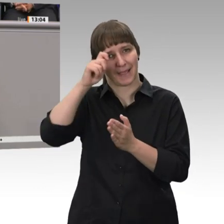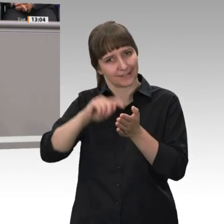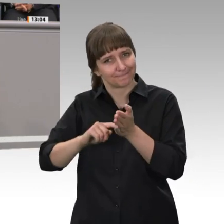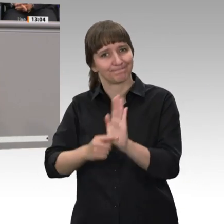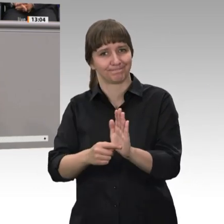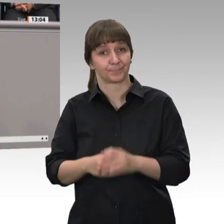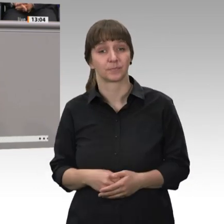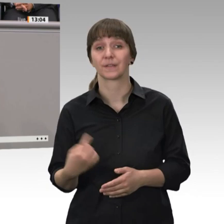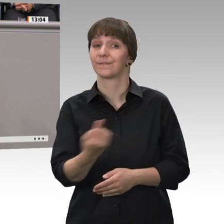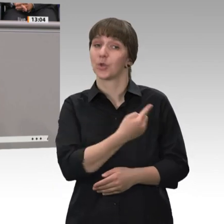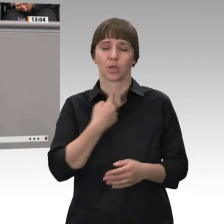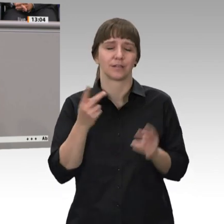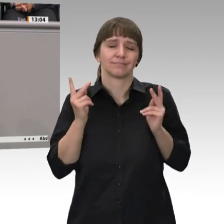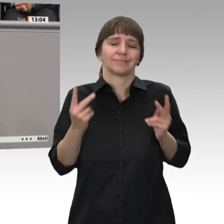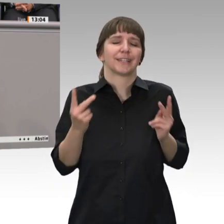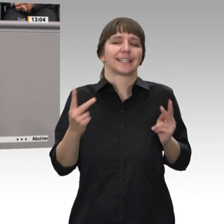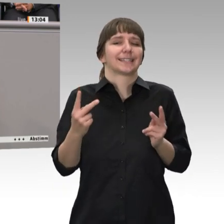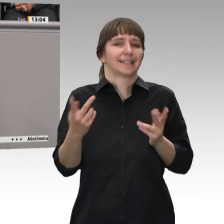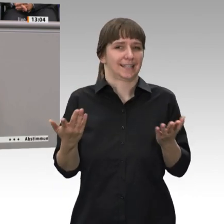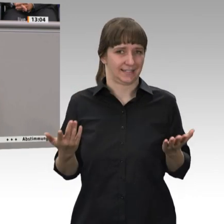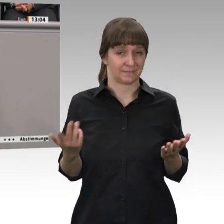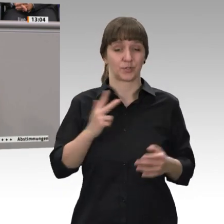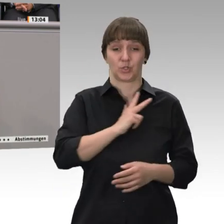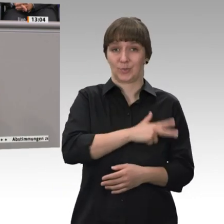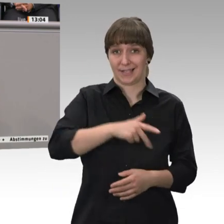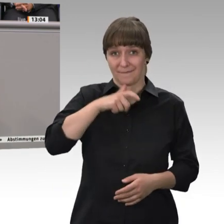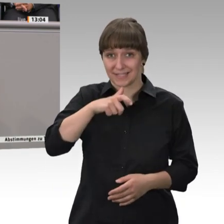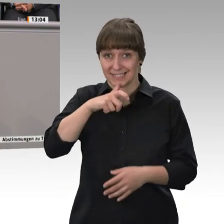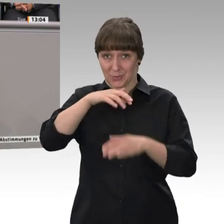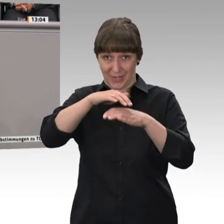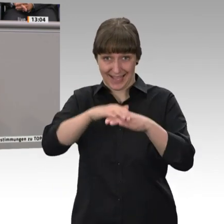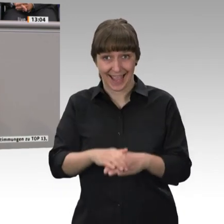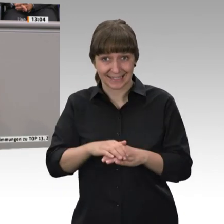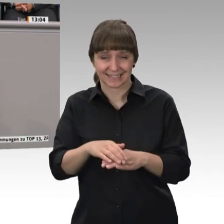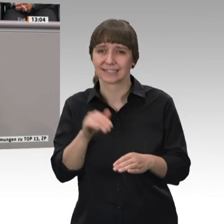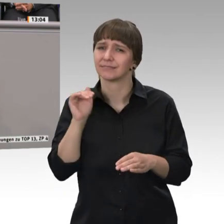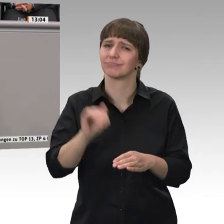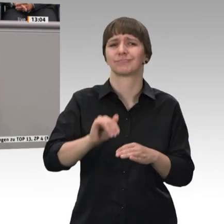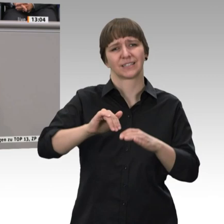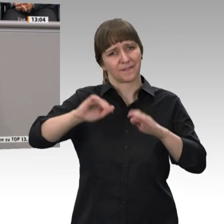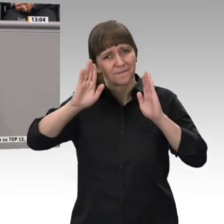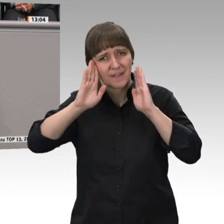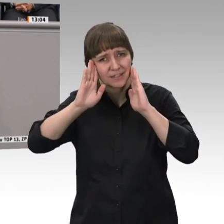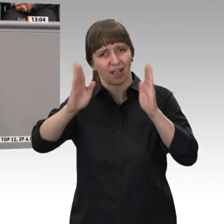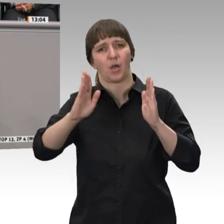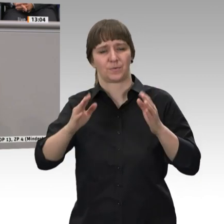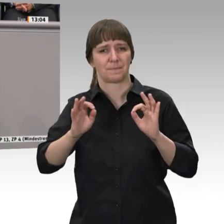entscheidend wichtig. Wir wollen, dass die Sozialversicherung Rente wieder ein höheres Vertrauen bekommt. Dafür ist